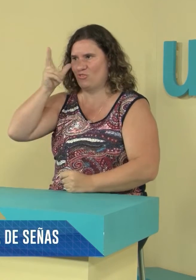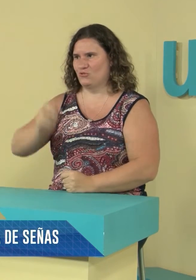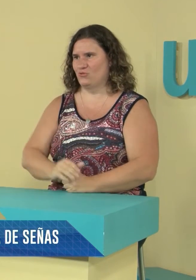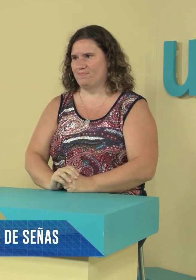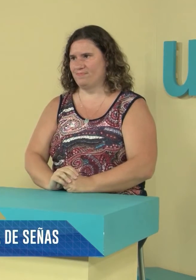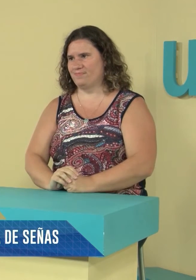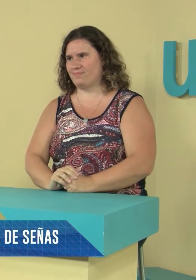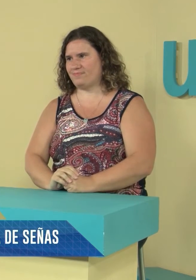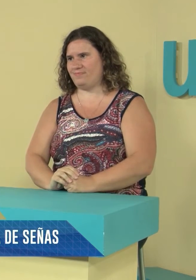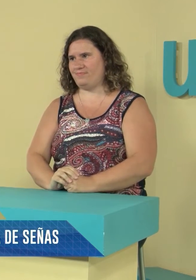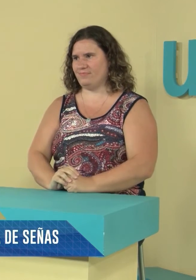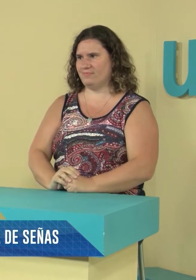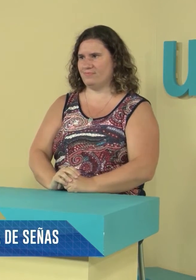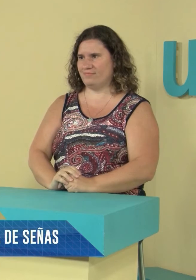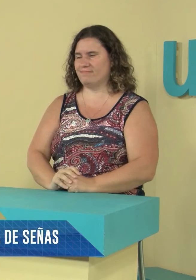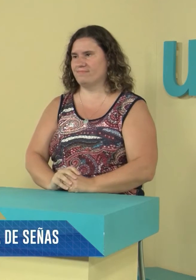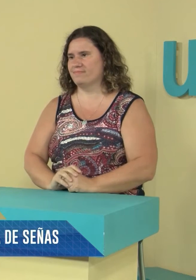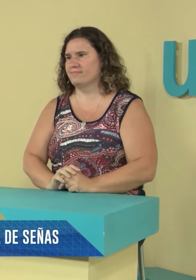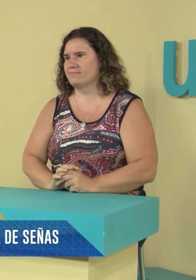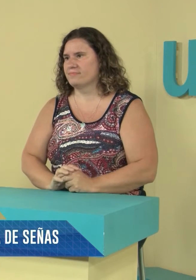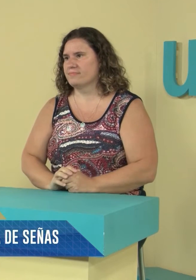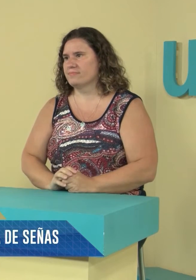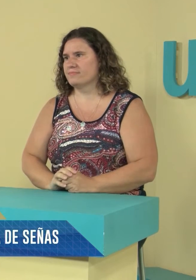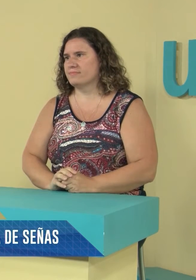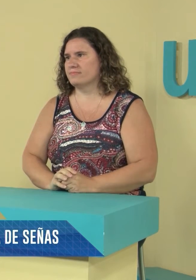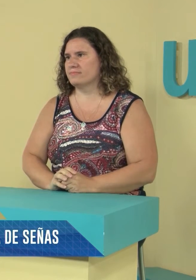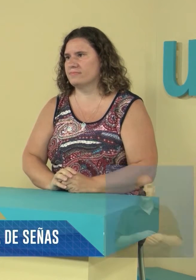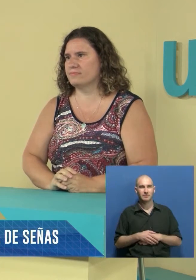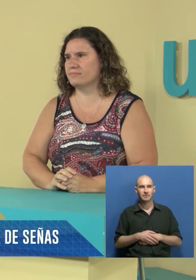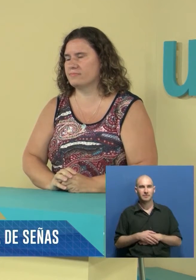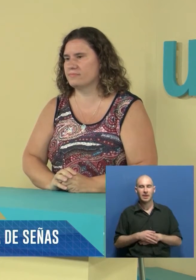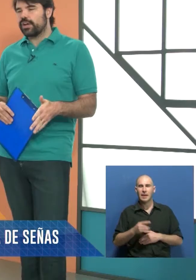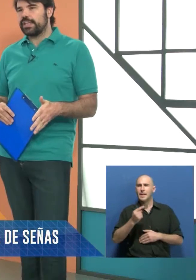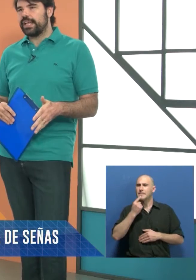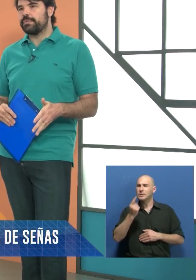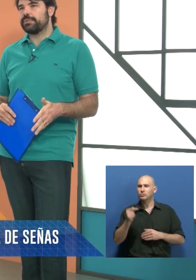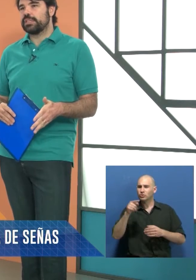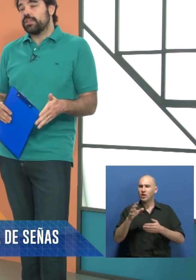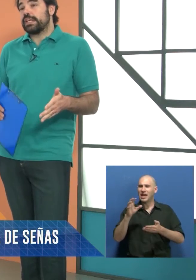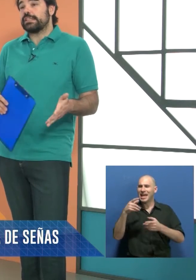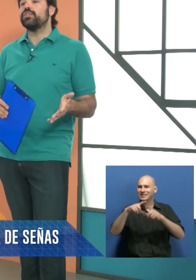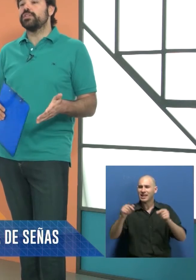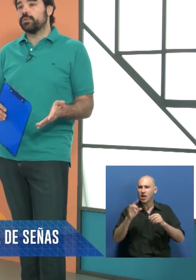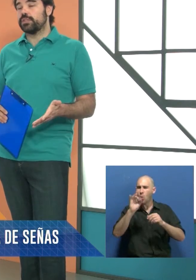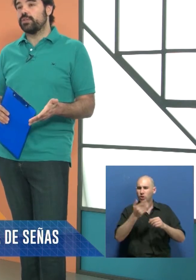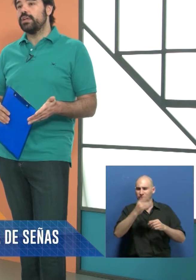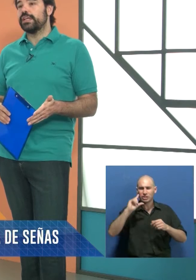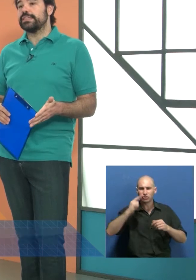hacer la obra como lo vamos a hacer el día sábado. ¿Va haber una cantidad limitada de localidades para personas sordas? Atendiendo a esto, sobre todo, que decían